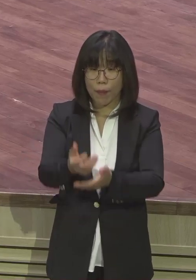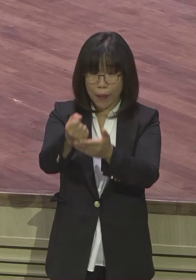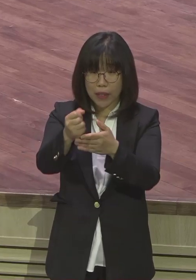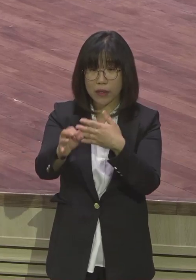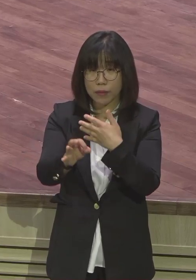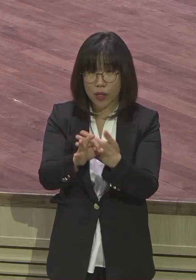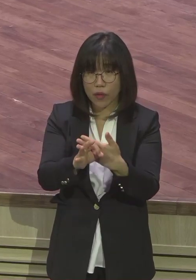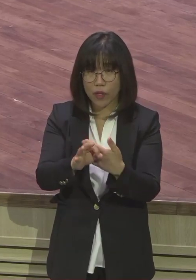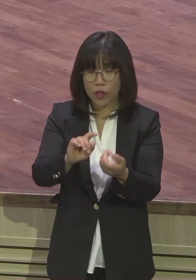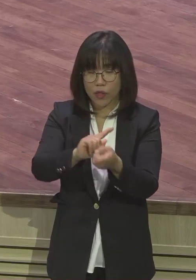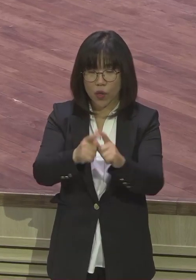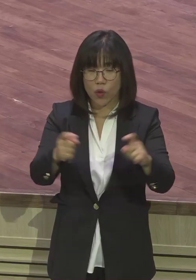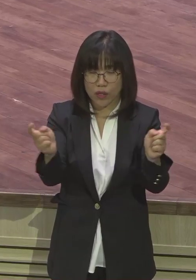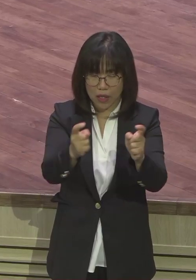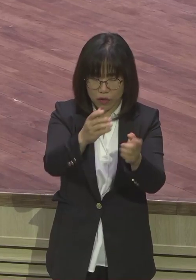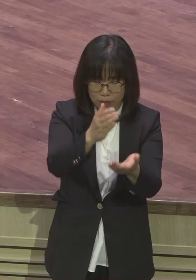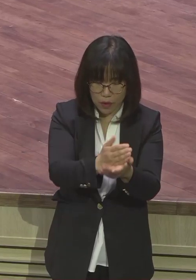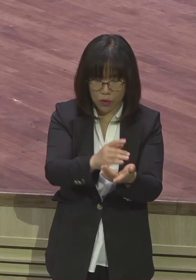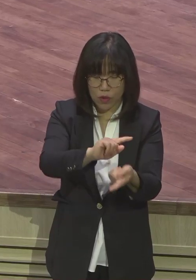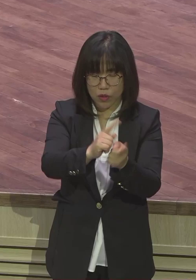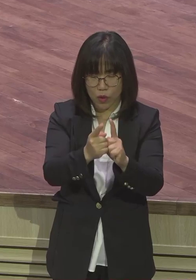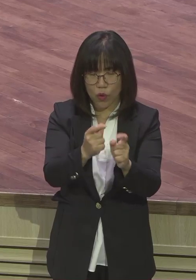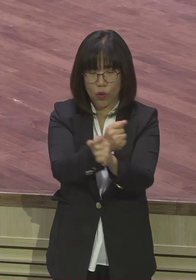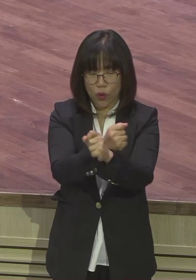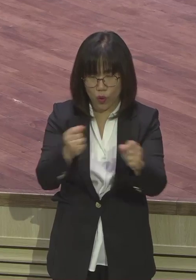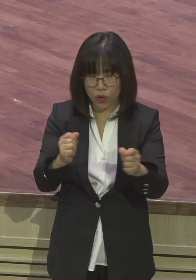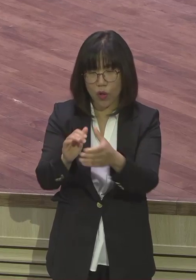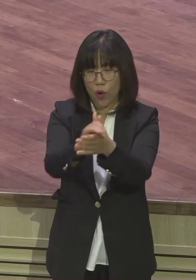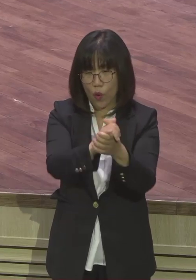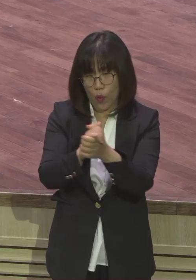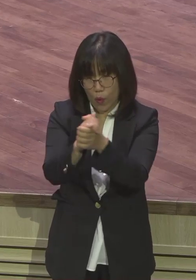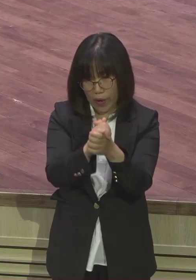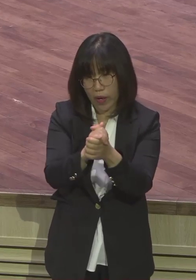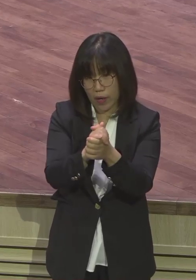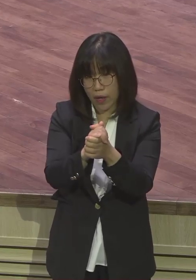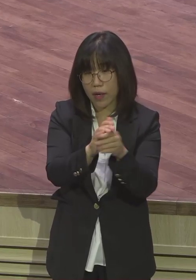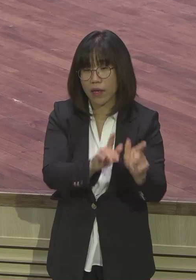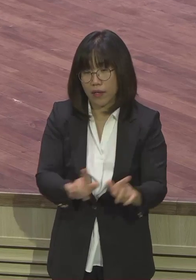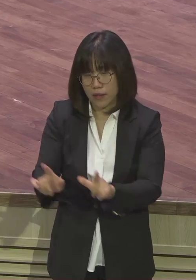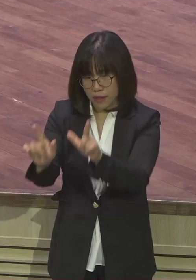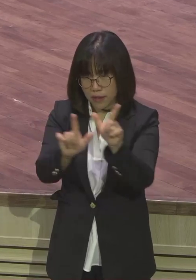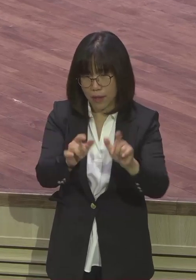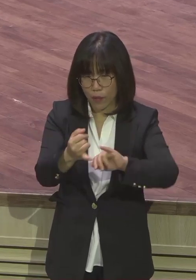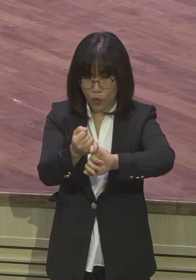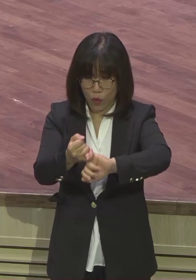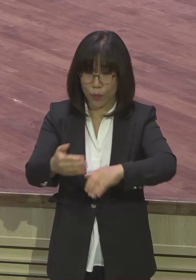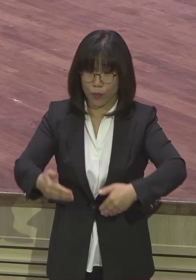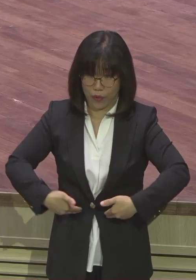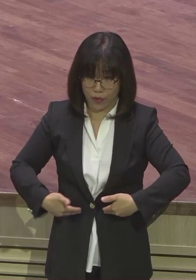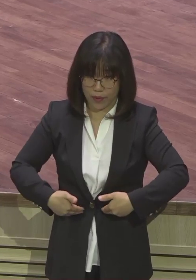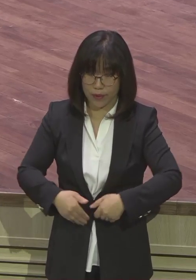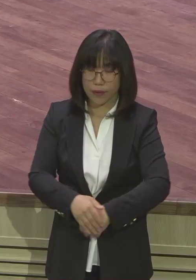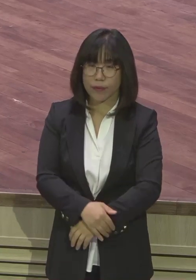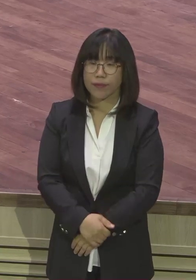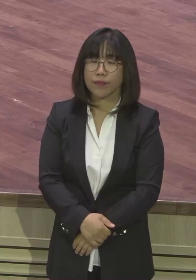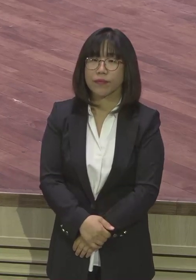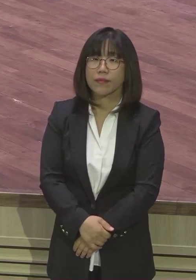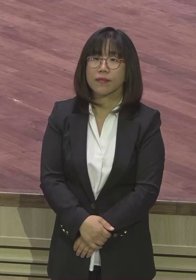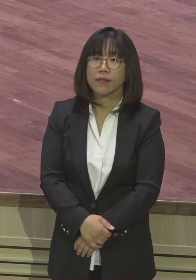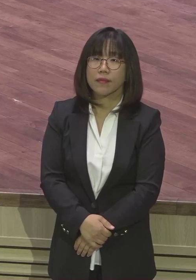화해의 삶으로 하나 그렇게 되는 삶을 살아야 된다는 것이에요. 그리고 이것이 뭐냐. 진정한